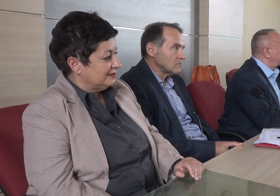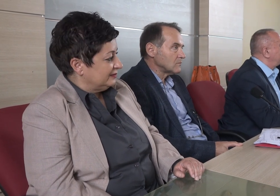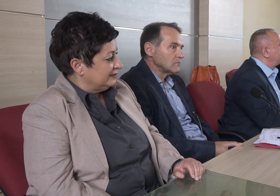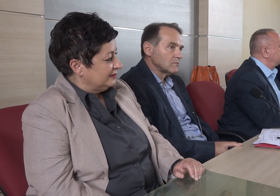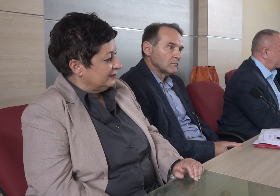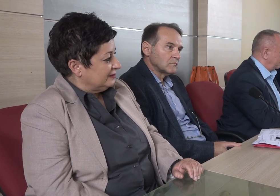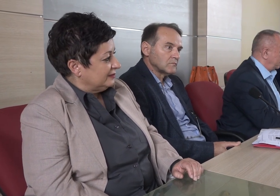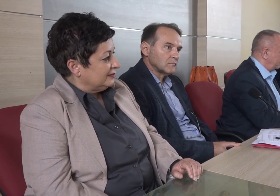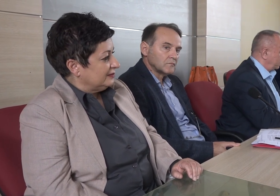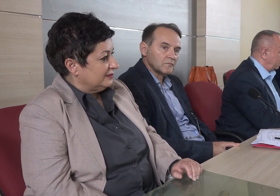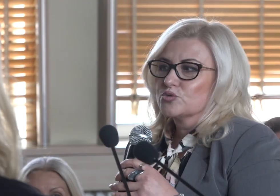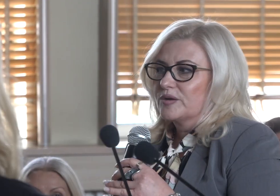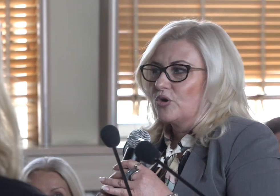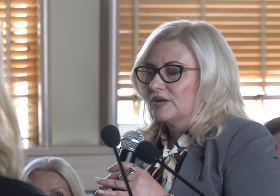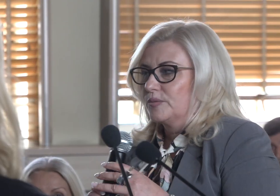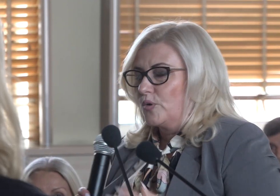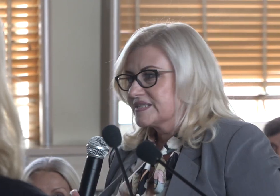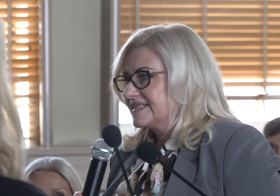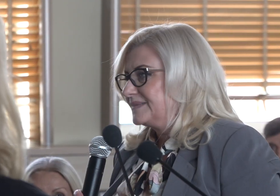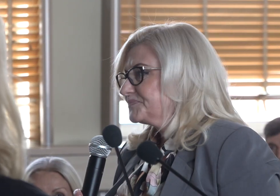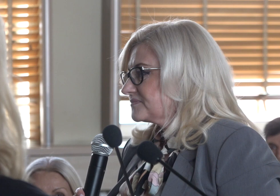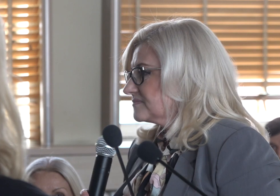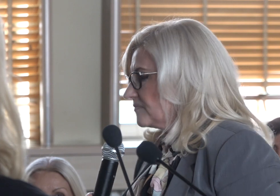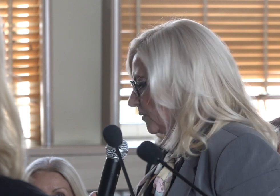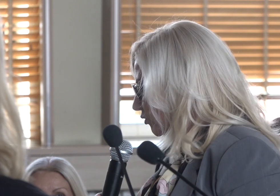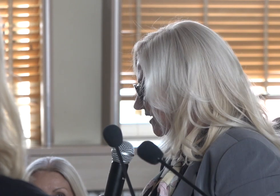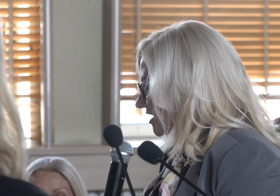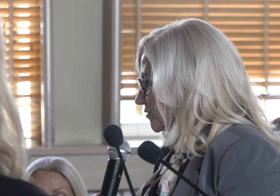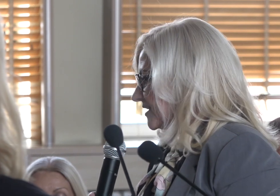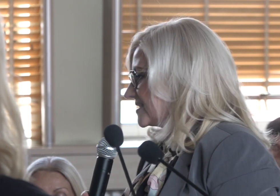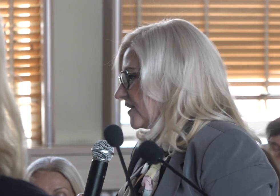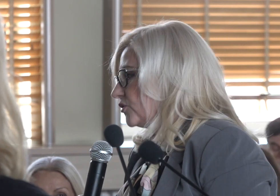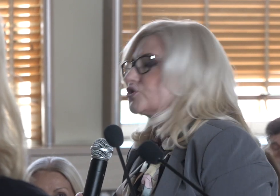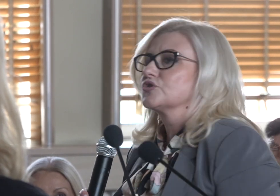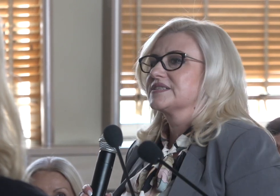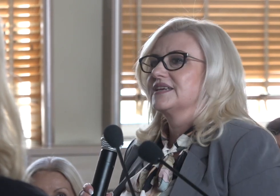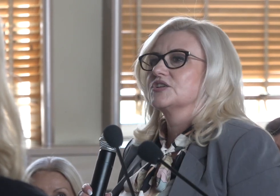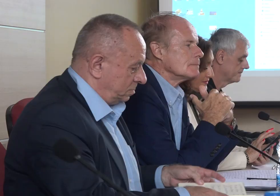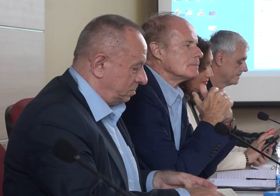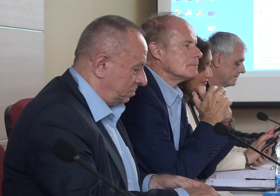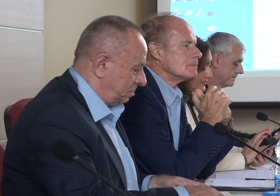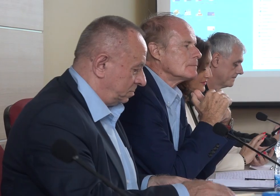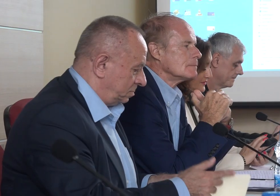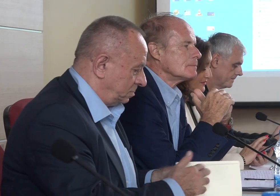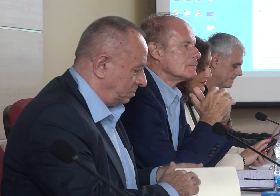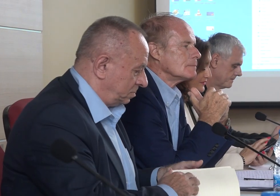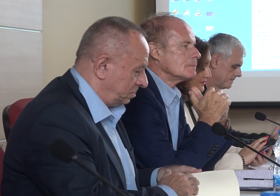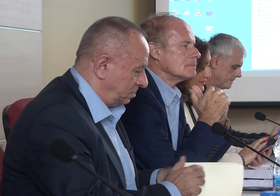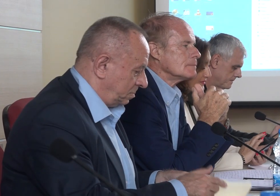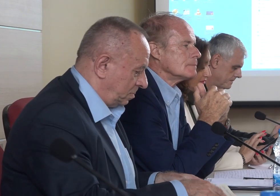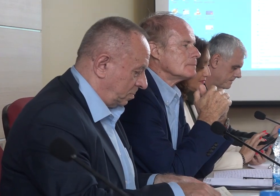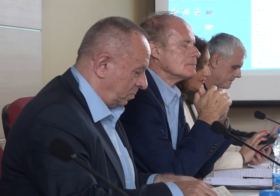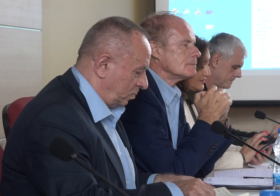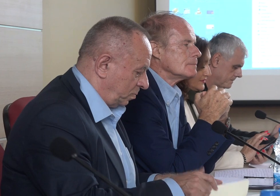i brojnih ustanova kulture i različitih organizacija, predstavnici nevladinog sektora, bilo i pohvala, ali i